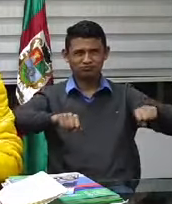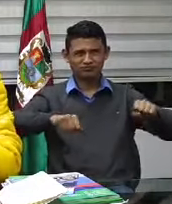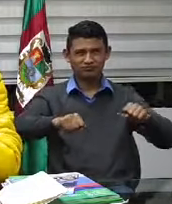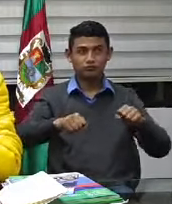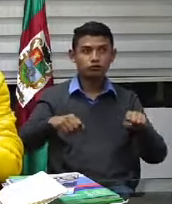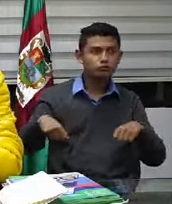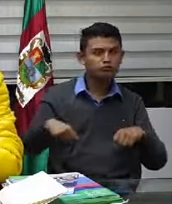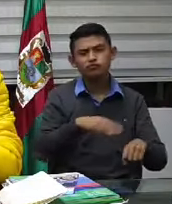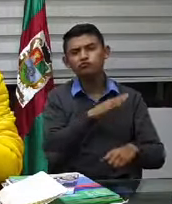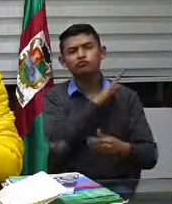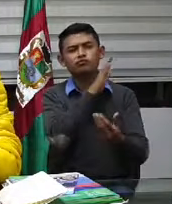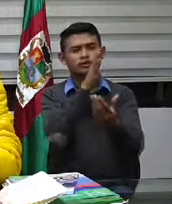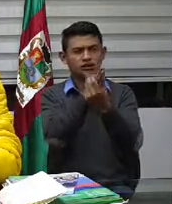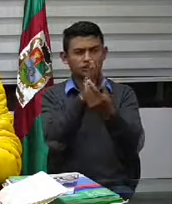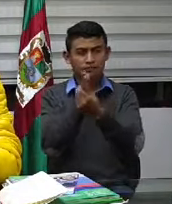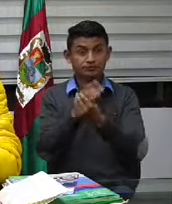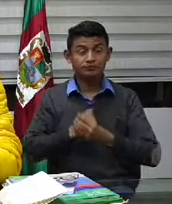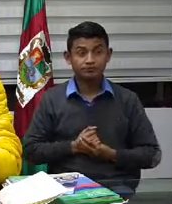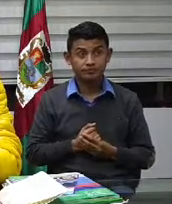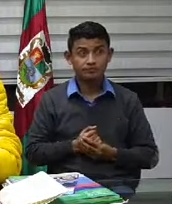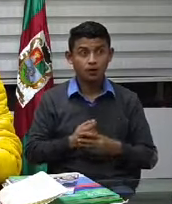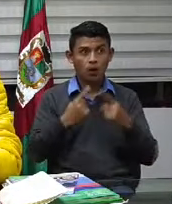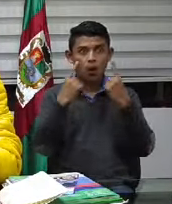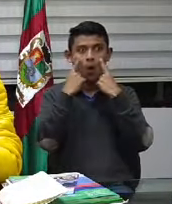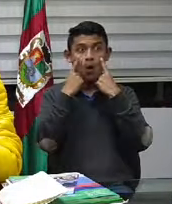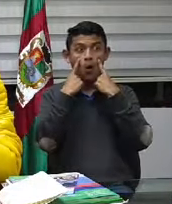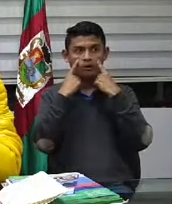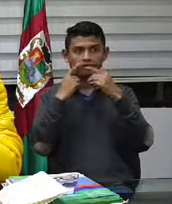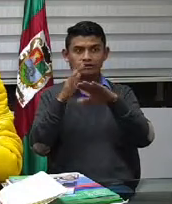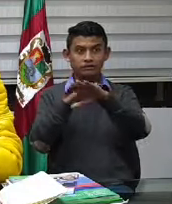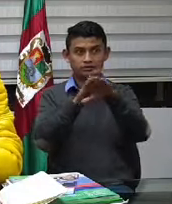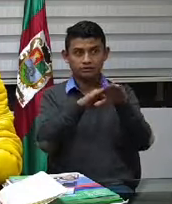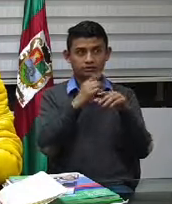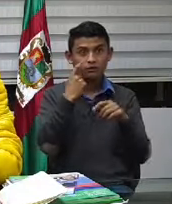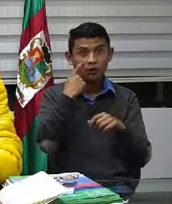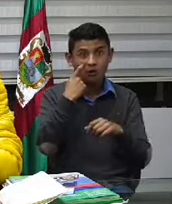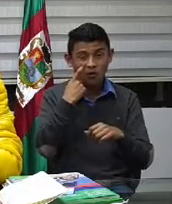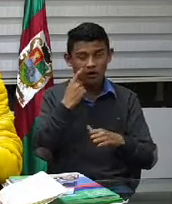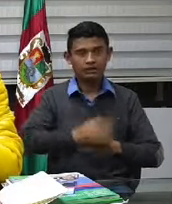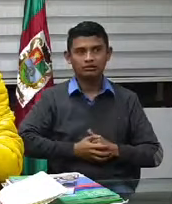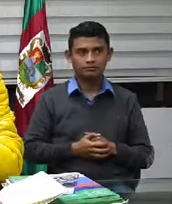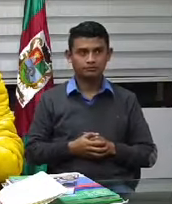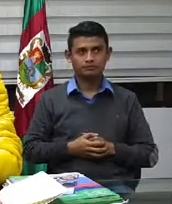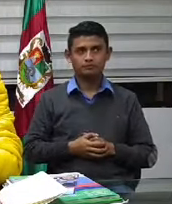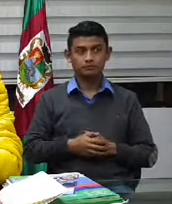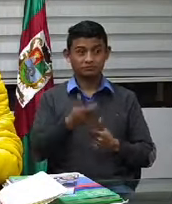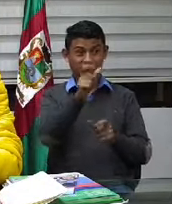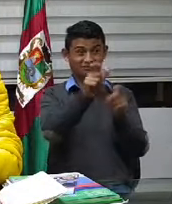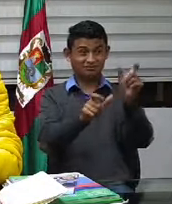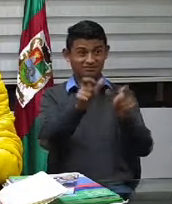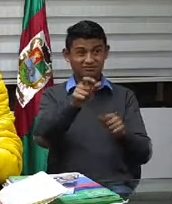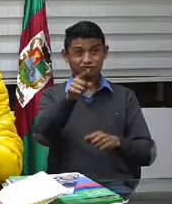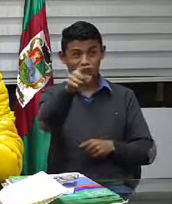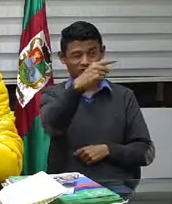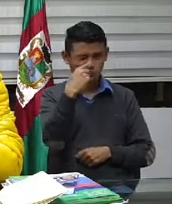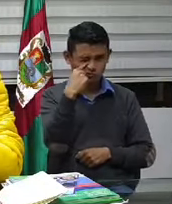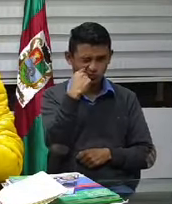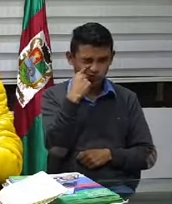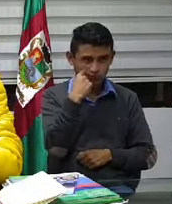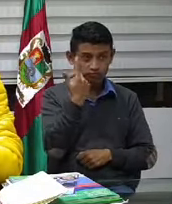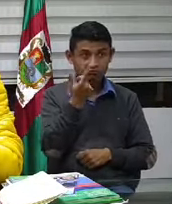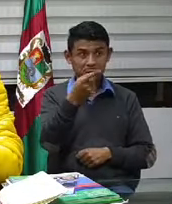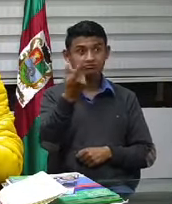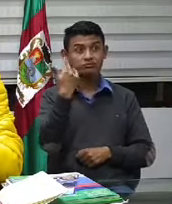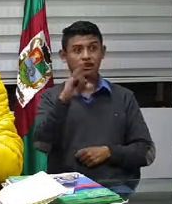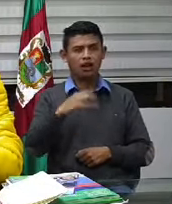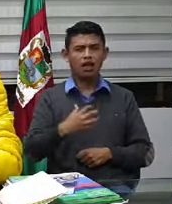7 pero ojo domiciliarios de pilas no están cumpliendo las normas ya han recibido